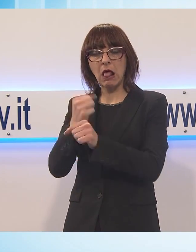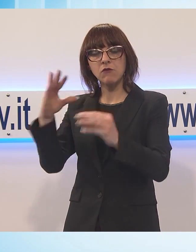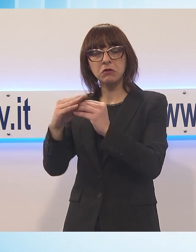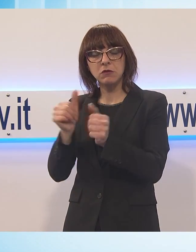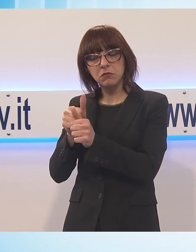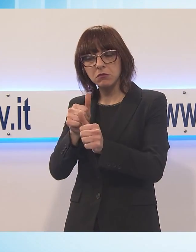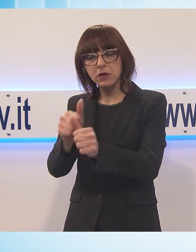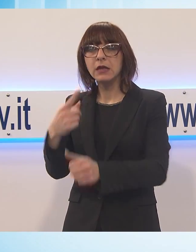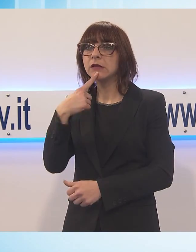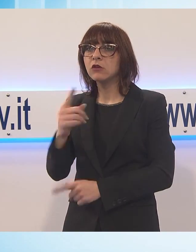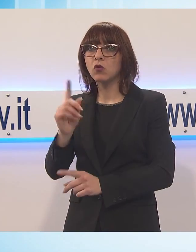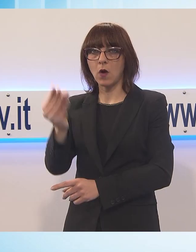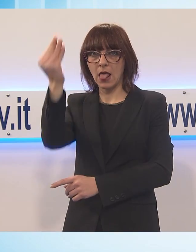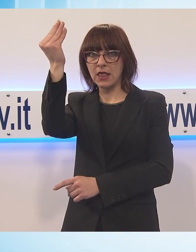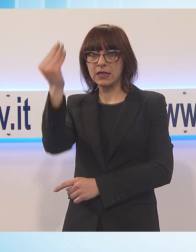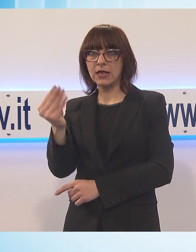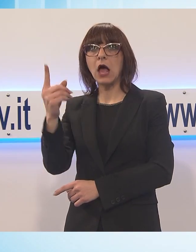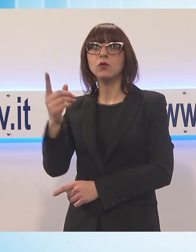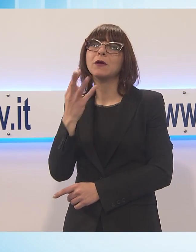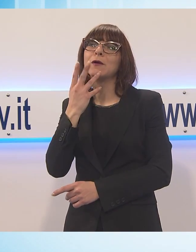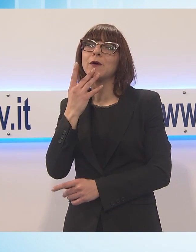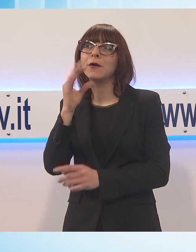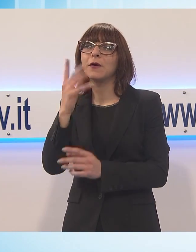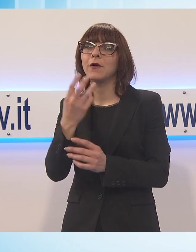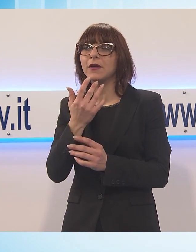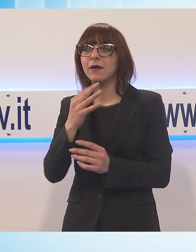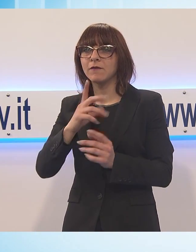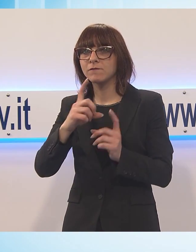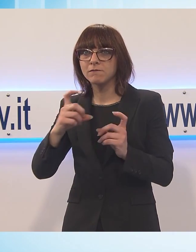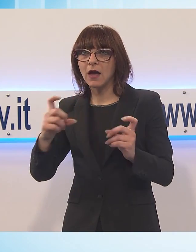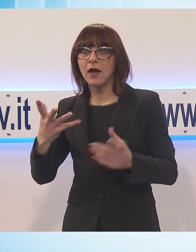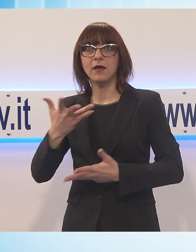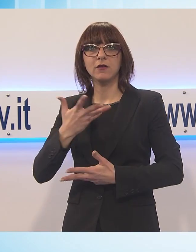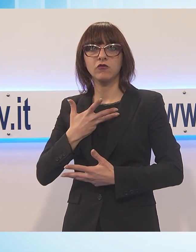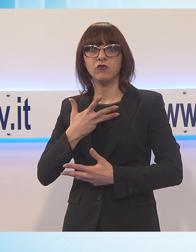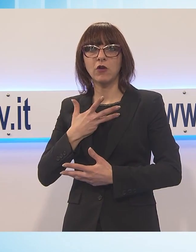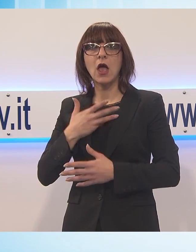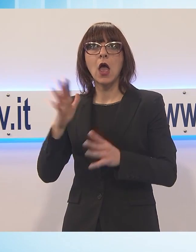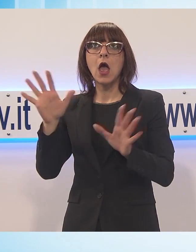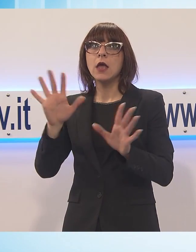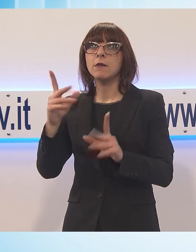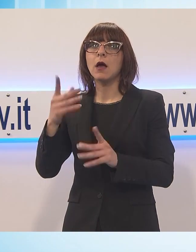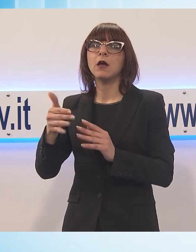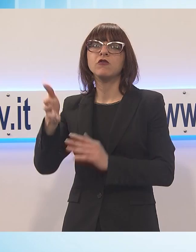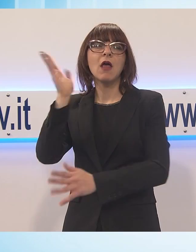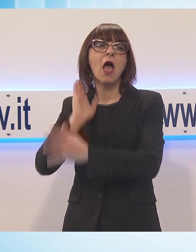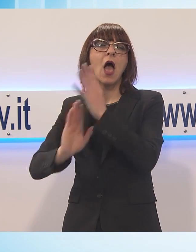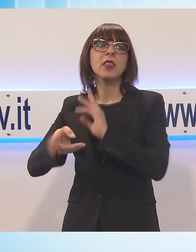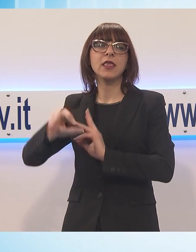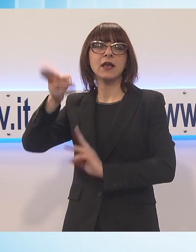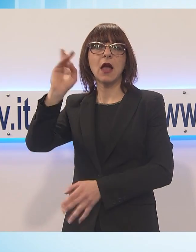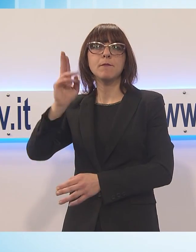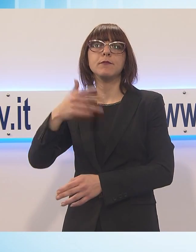policroma è forse l'immagine più antica esistente in provincia di Lucca della Santa Lucia.